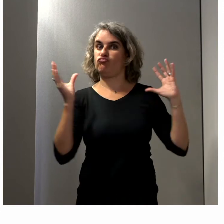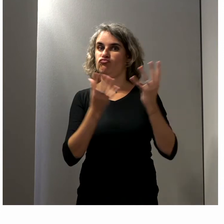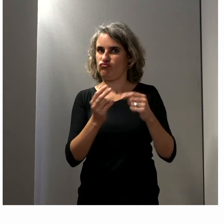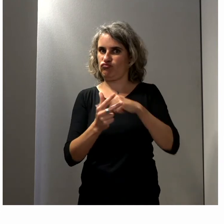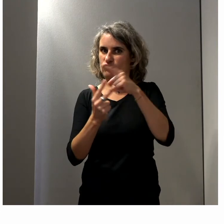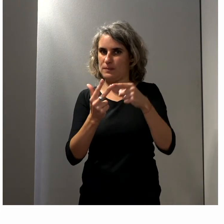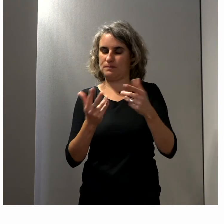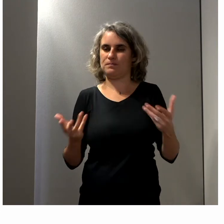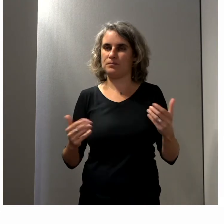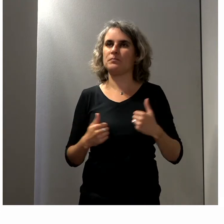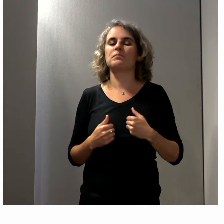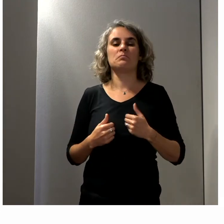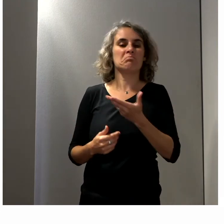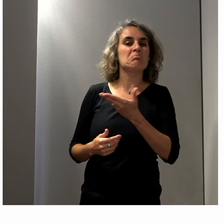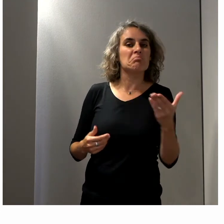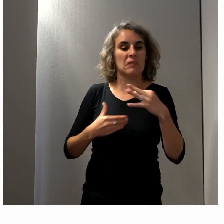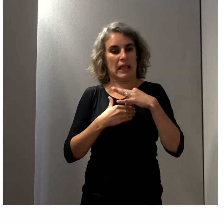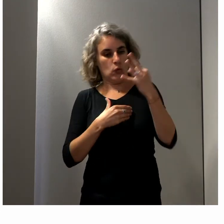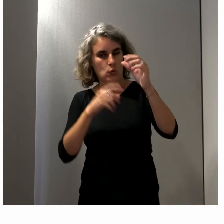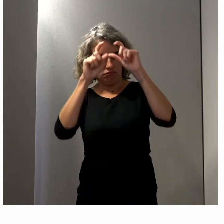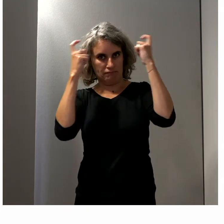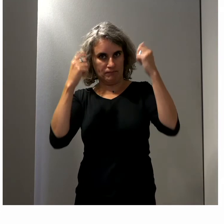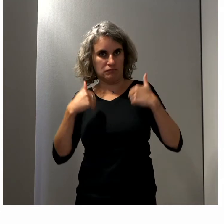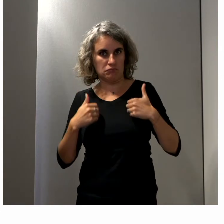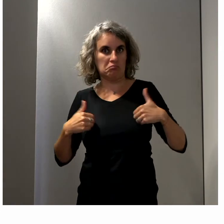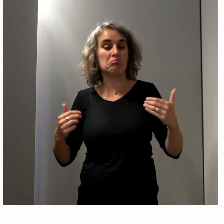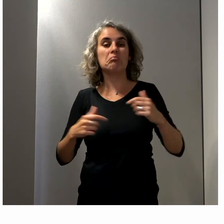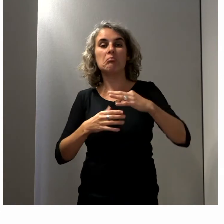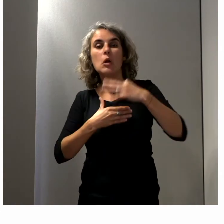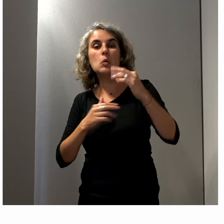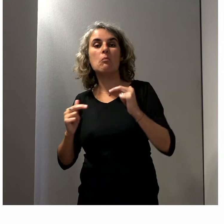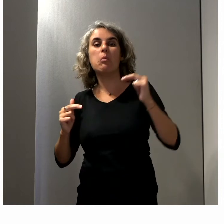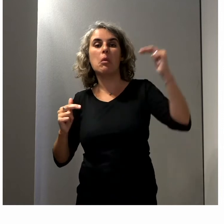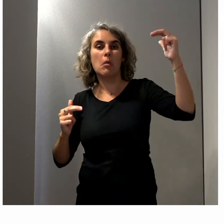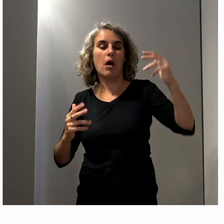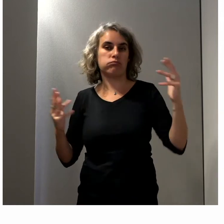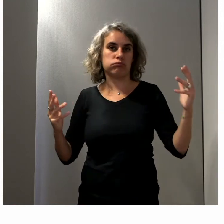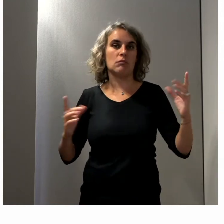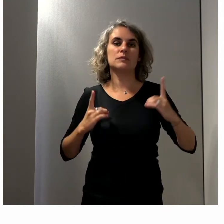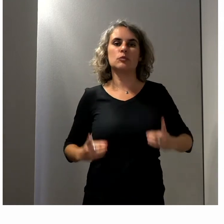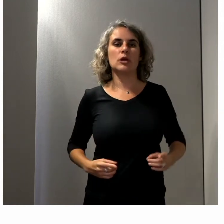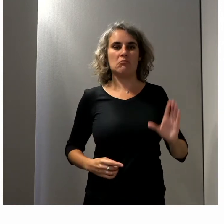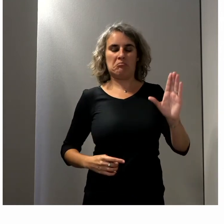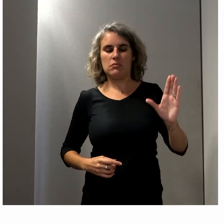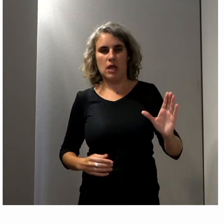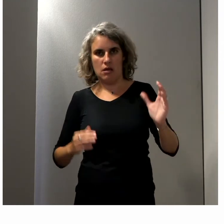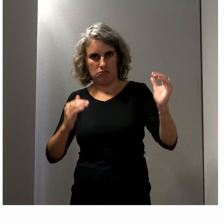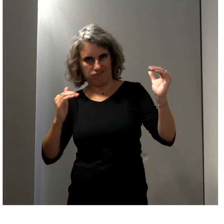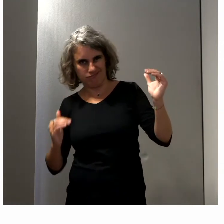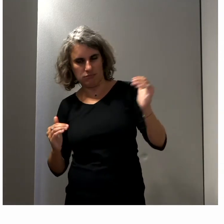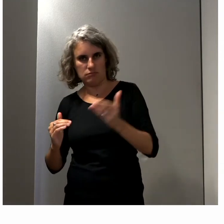me dis que, en tant qu'élu, quel que soit notre niveau d'élu, tant qu'on n'est pas parlementaire, on peut peut-être justement